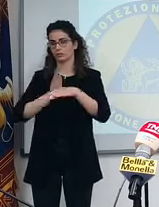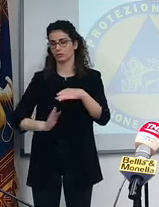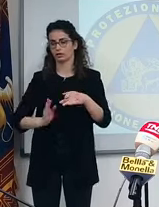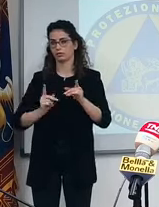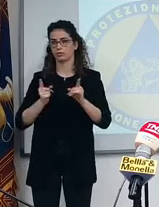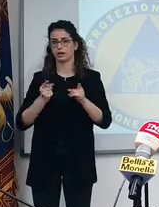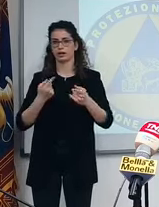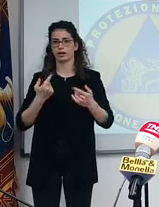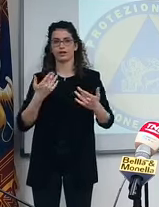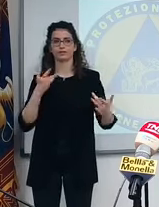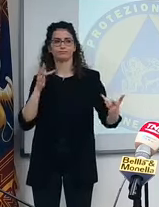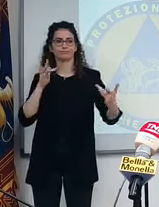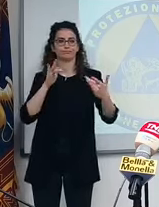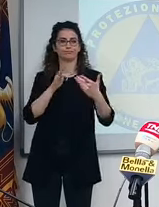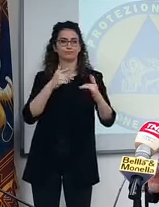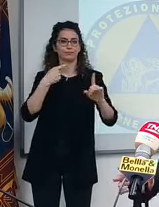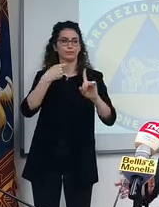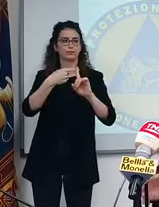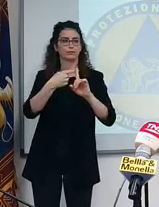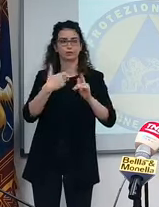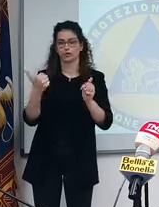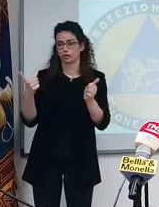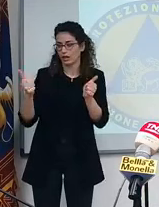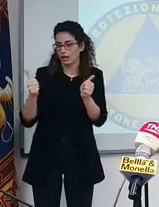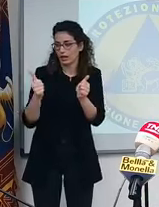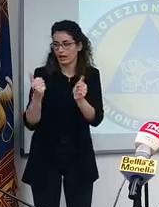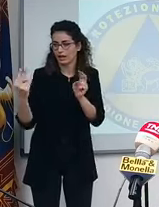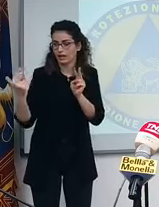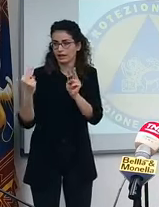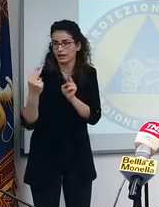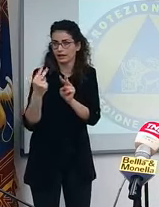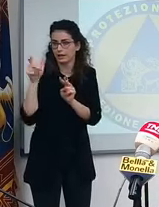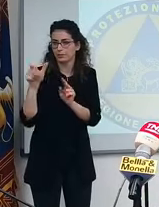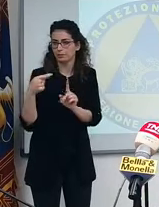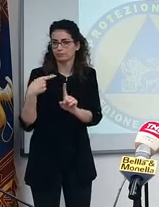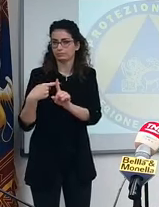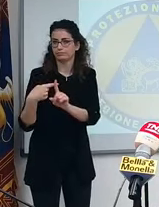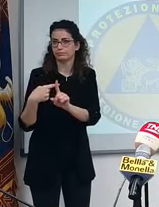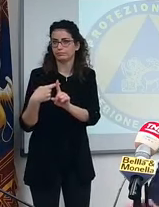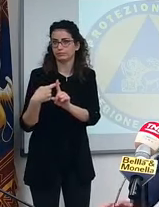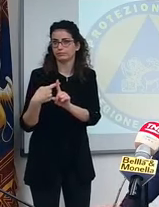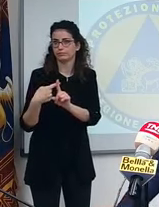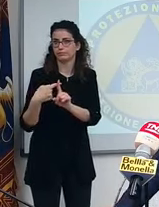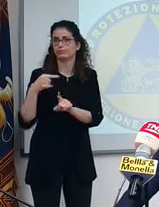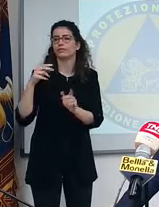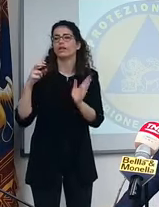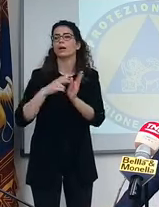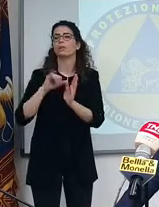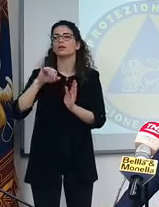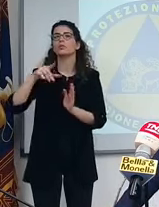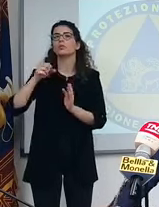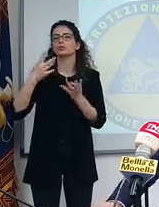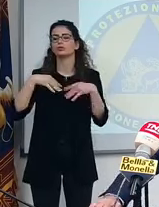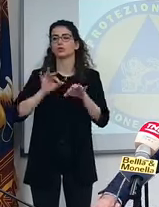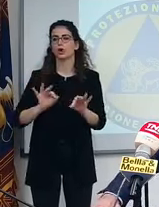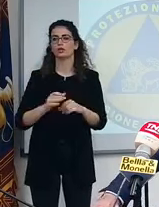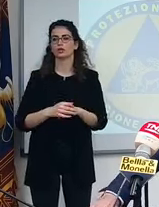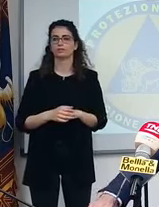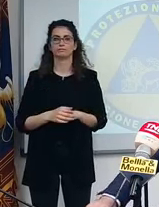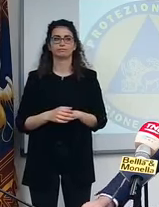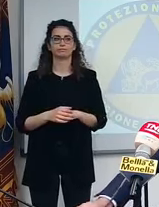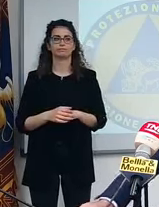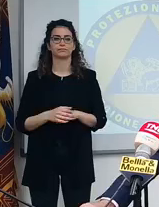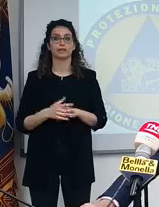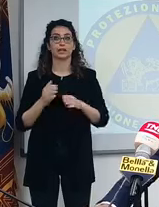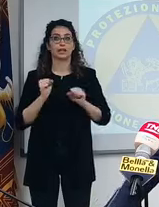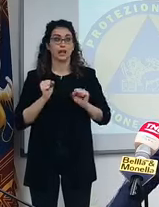'incrocio con il positivo, no? Il fatto che tu ti avvicini a un positivo. Immuni funzionava così. Quindi Presidente, se ci fosse questo dubbio,